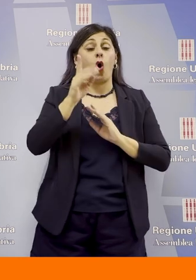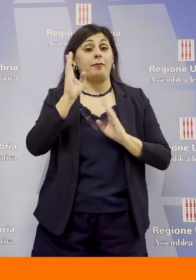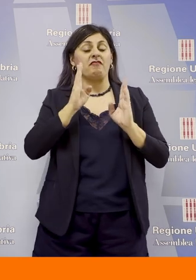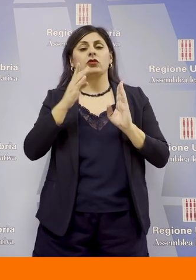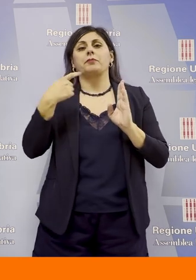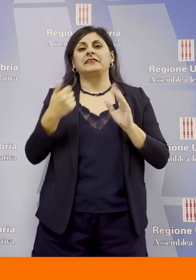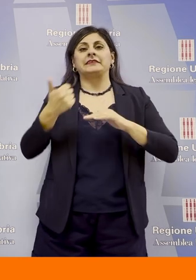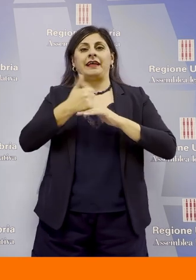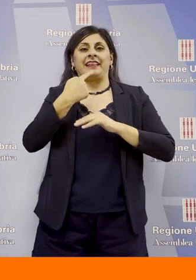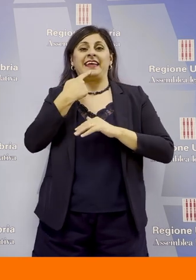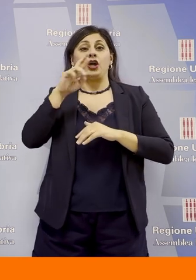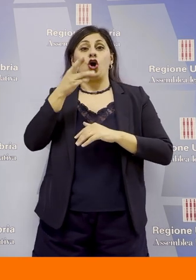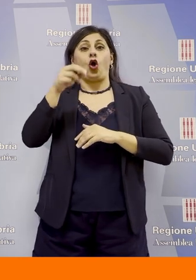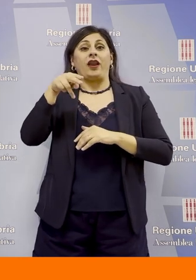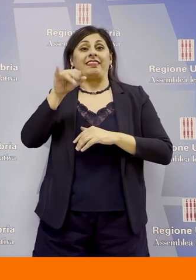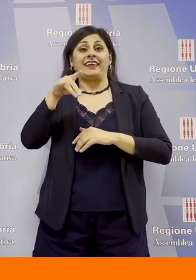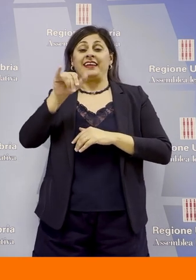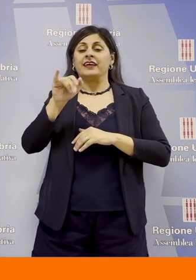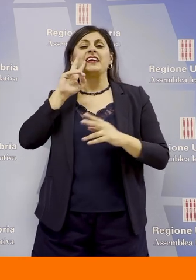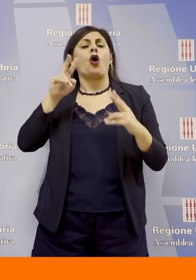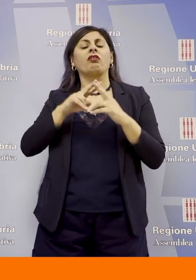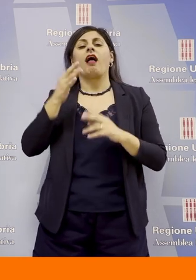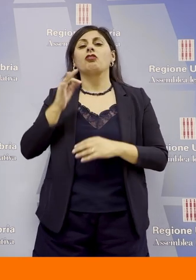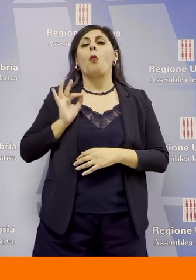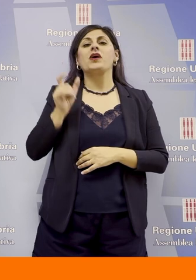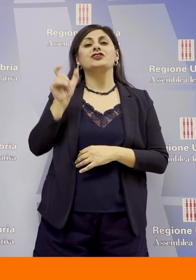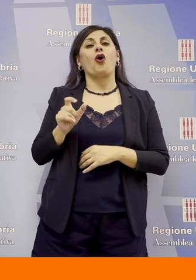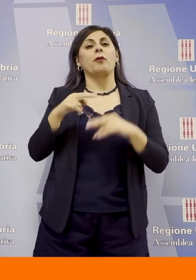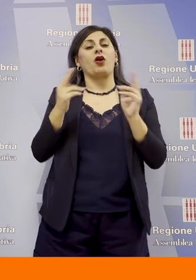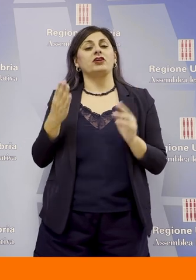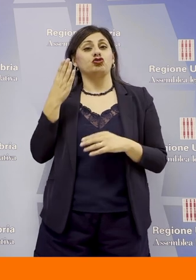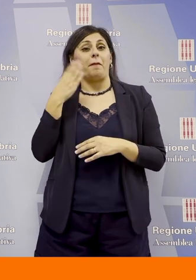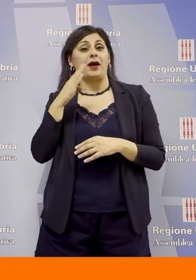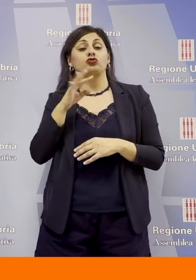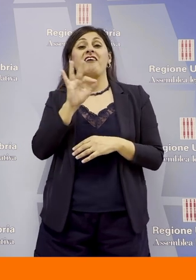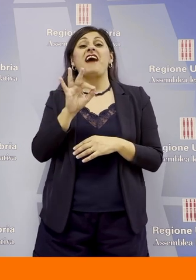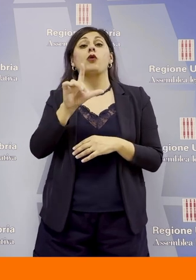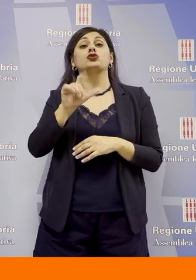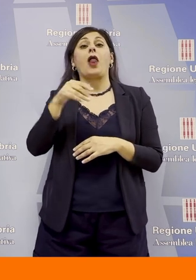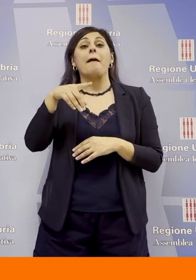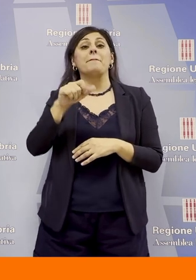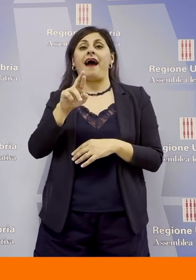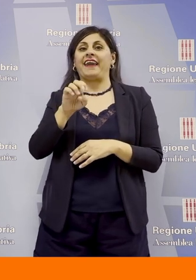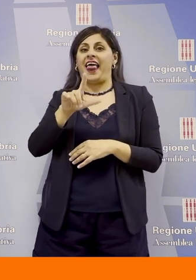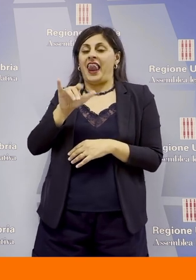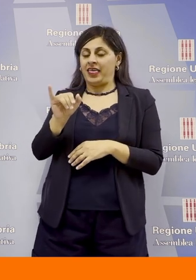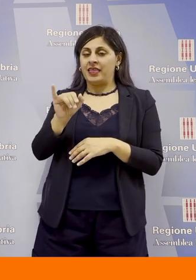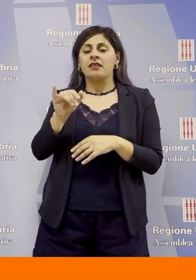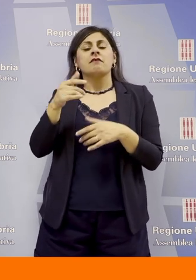Rondini, ha incontrato il questore della provincia di Perugia, Fausto Lamparelli, per fare il punto